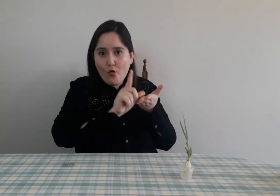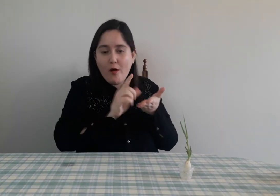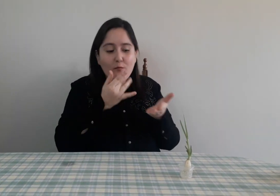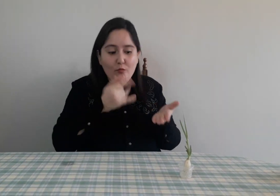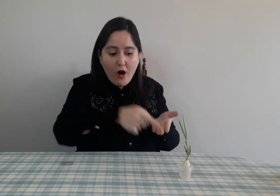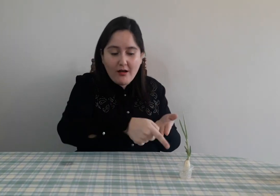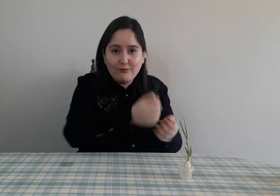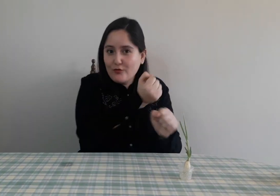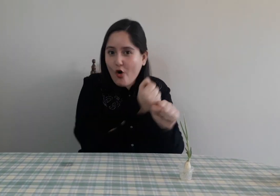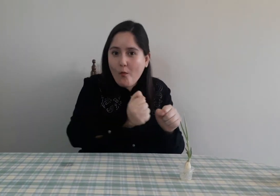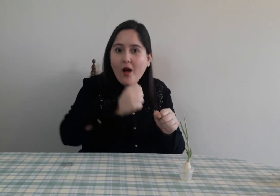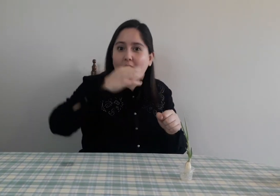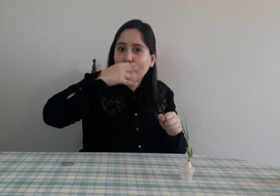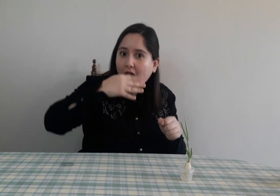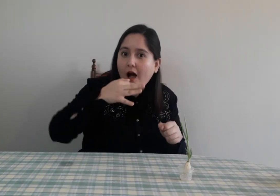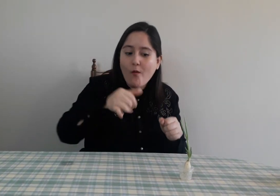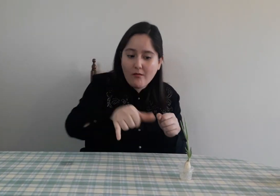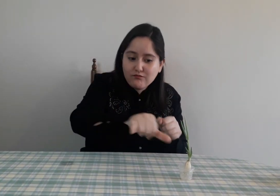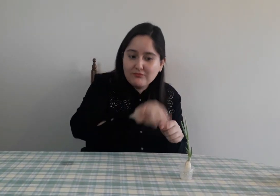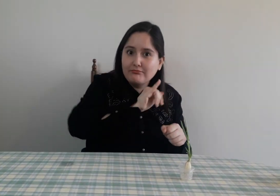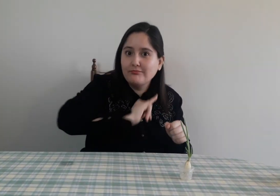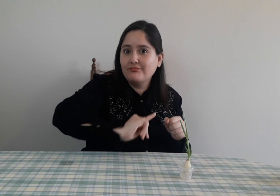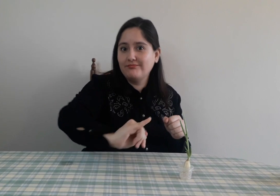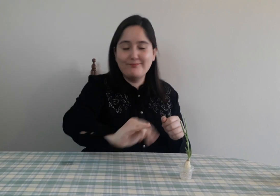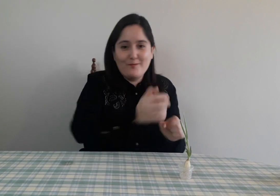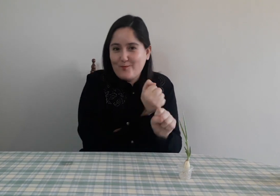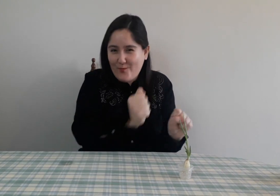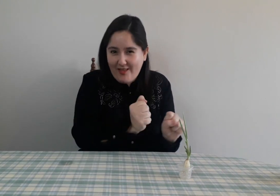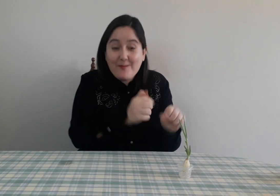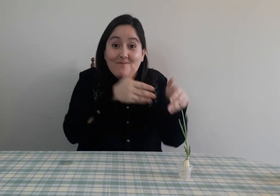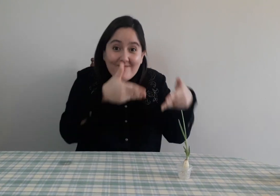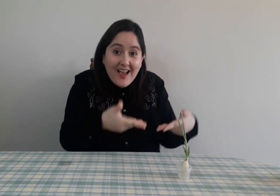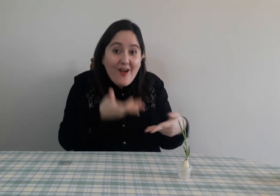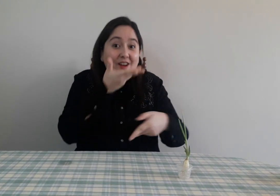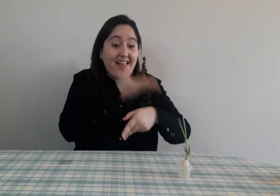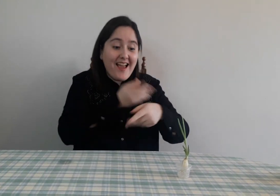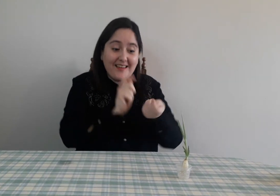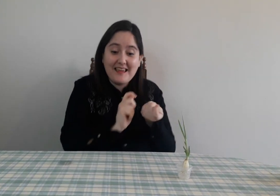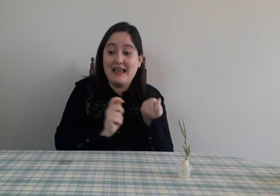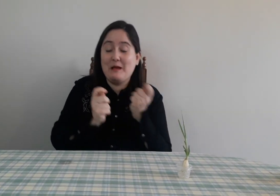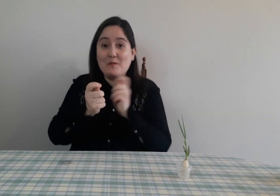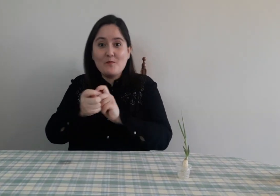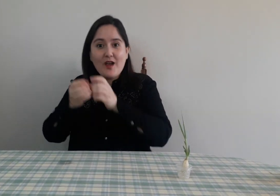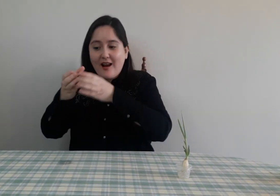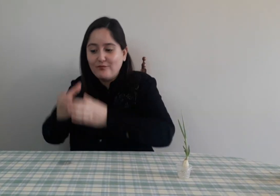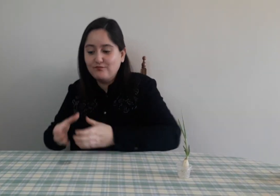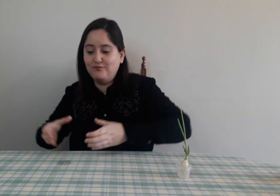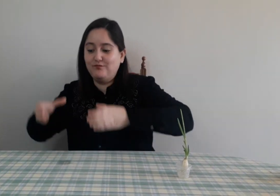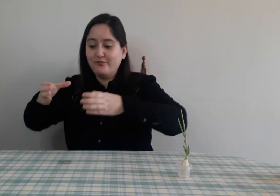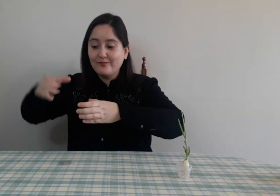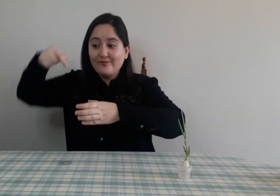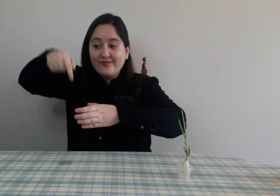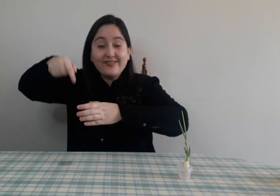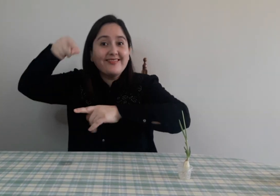Porque no se puede quedar ahí de manera permanente en el agua. Entonces, tenemos que cambiarla a un macetero con tierra.